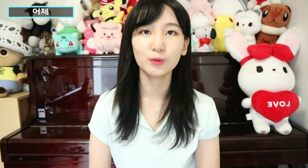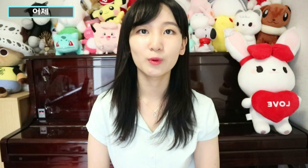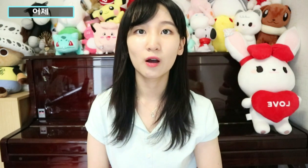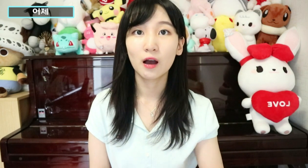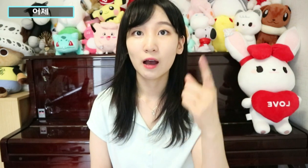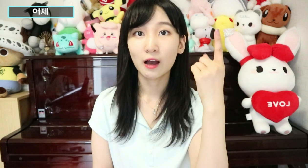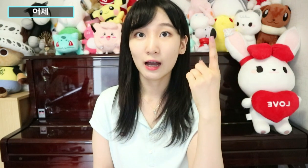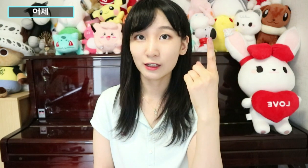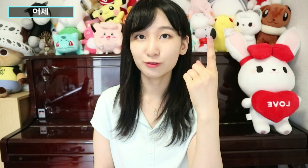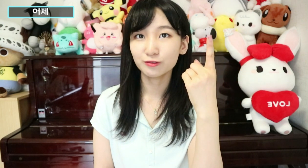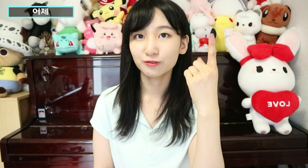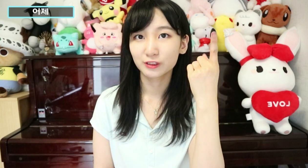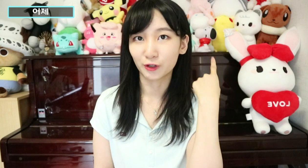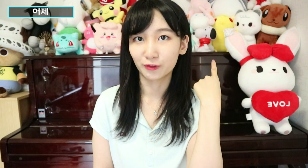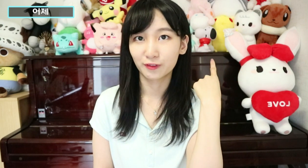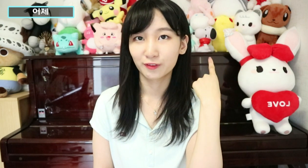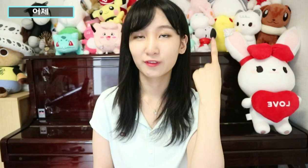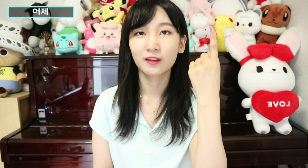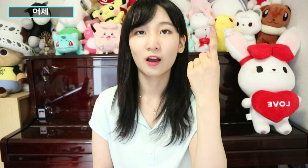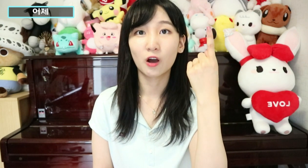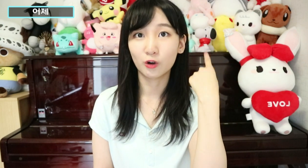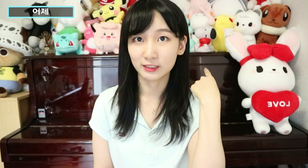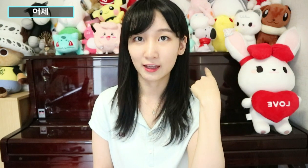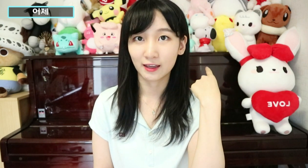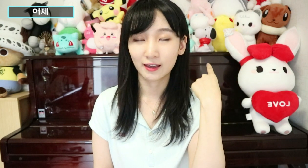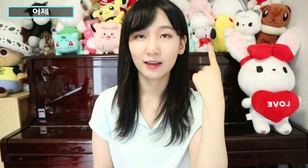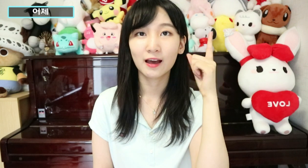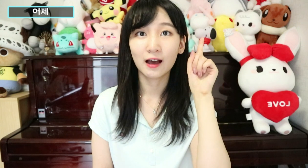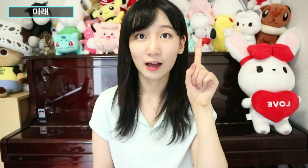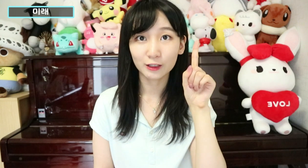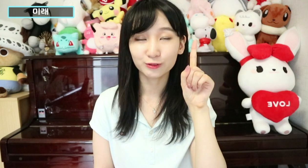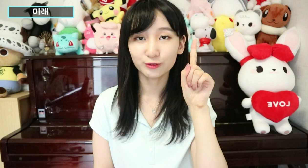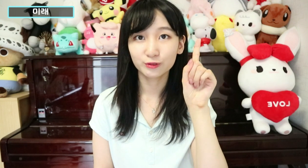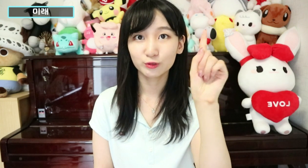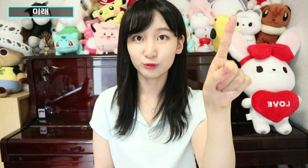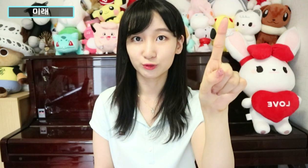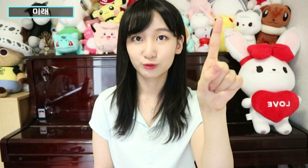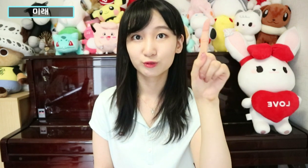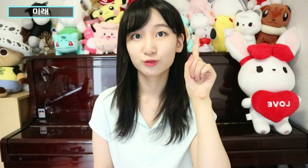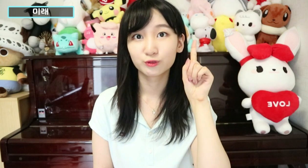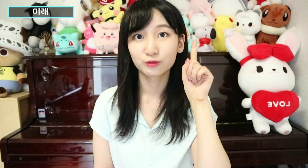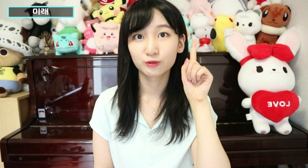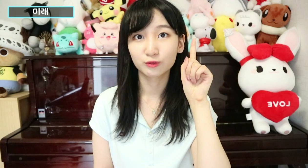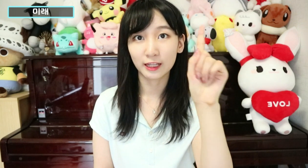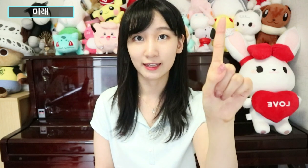하루 전. 어제. 하루. 하루. 내일.